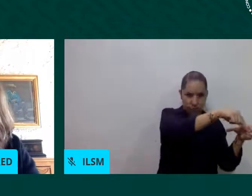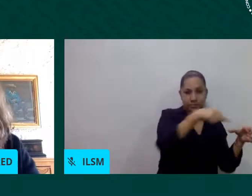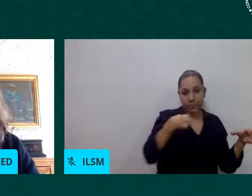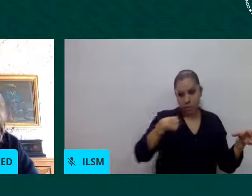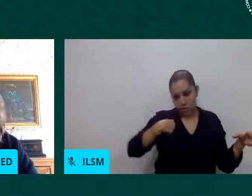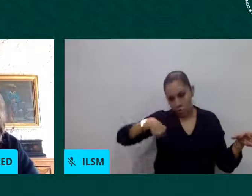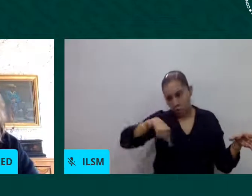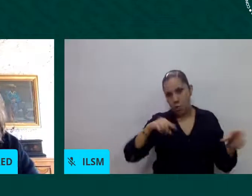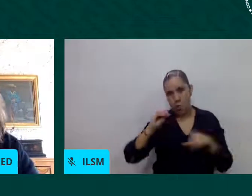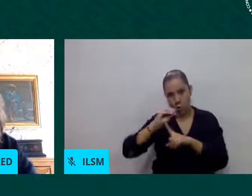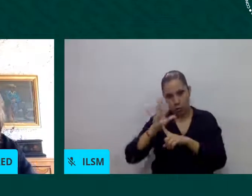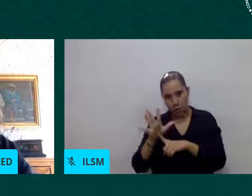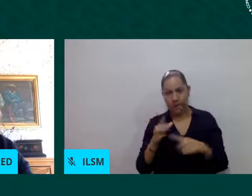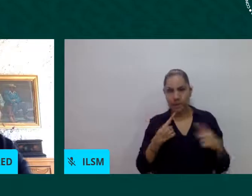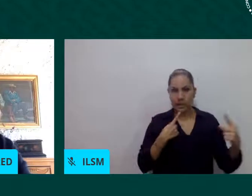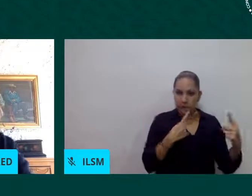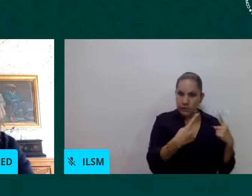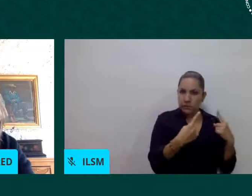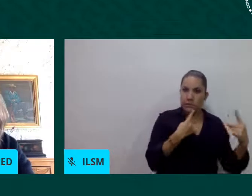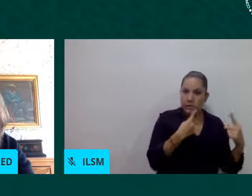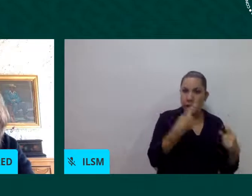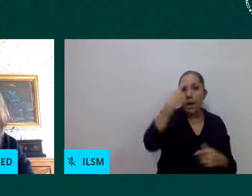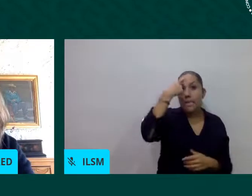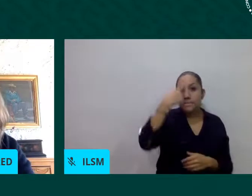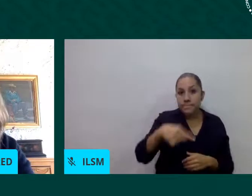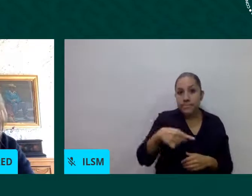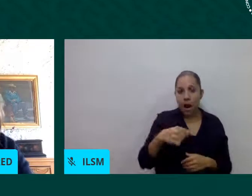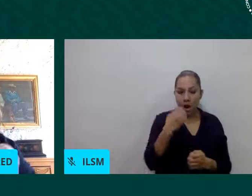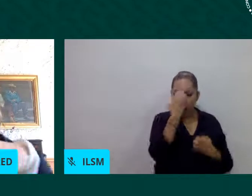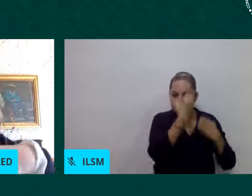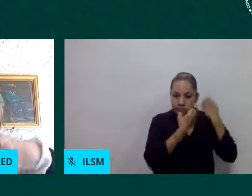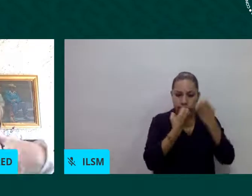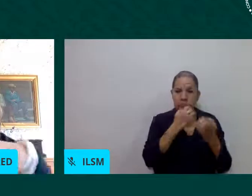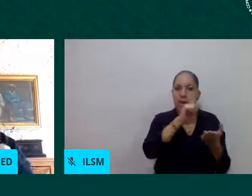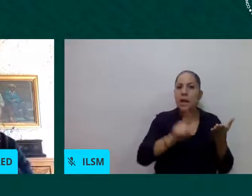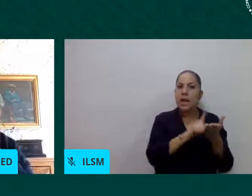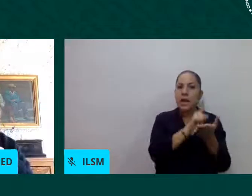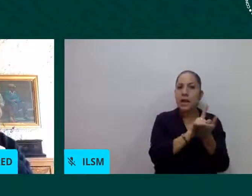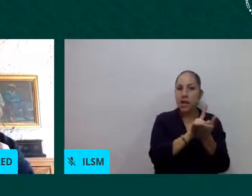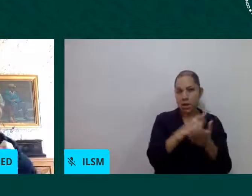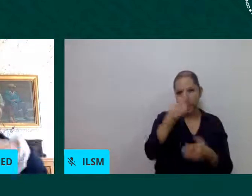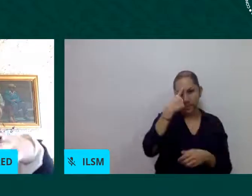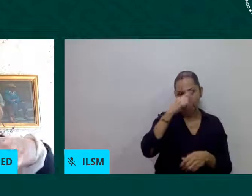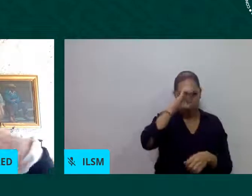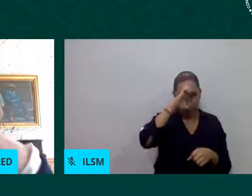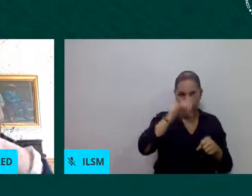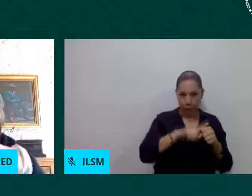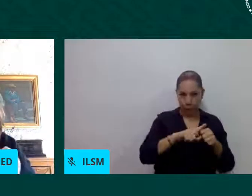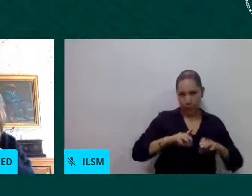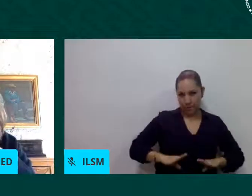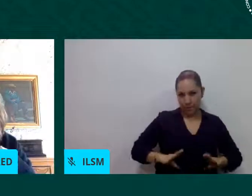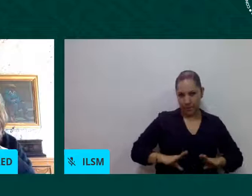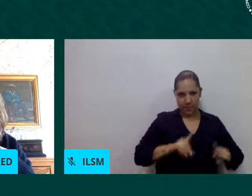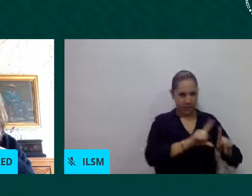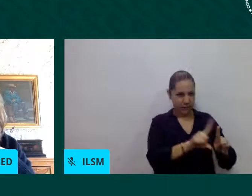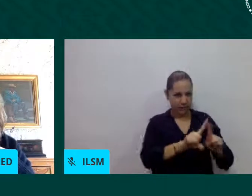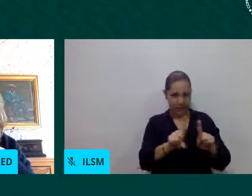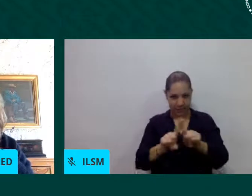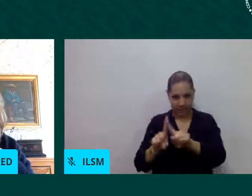revisión de la ley de interculturalidad que justamente bueno pues es la ley digamos que responde